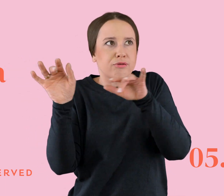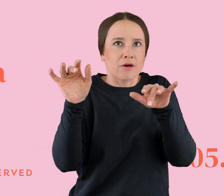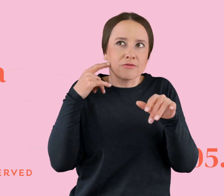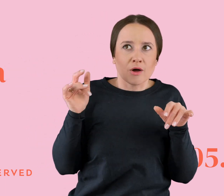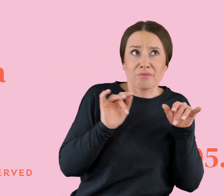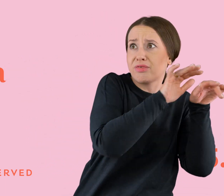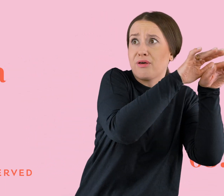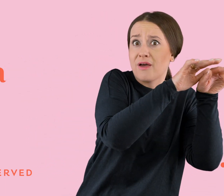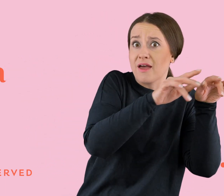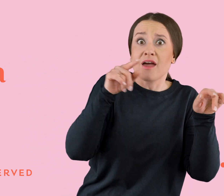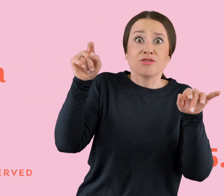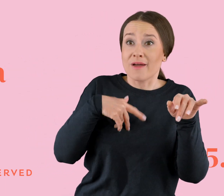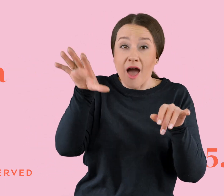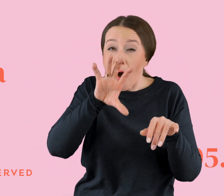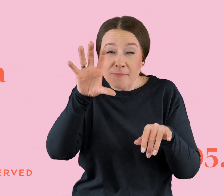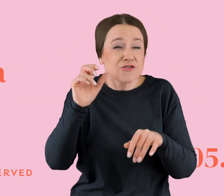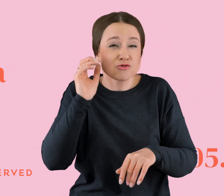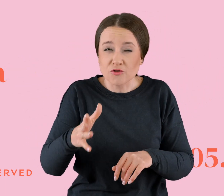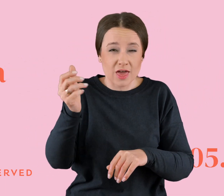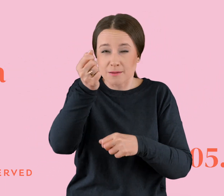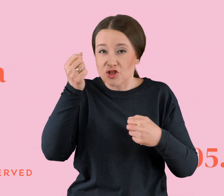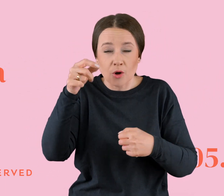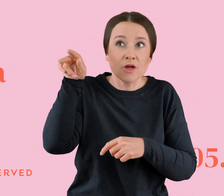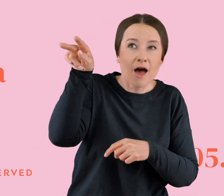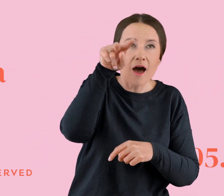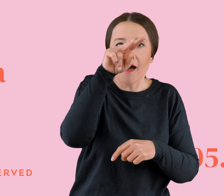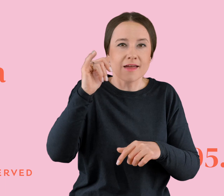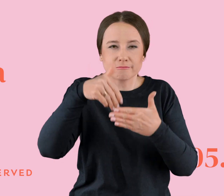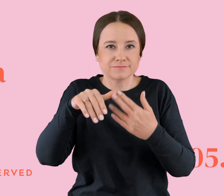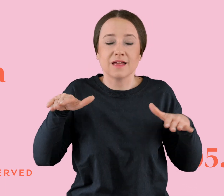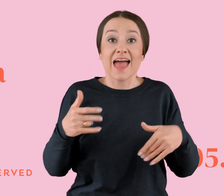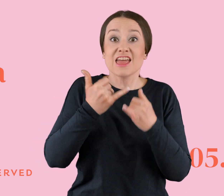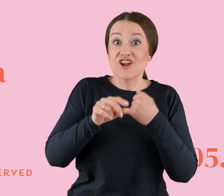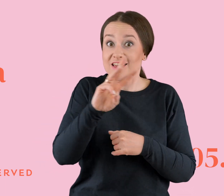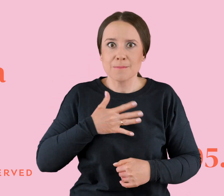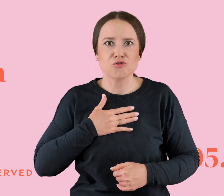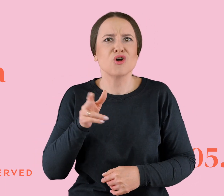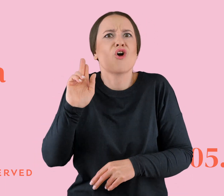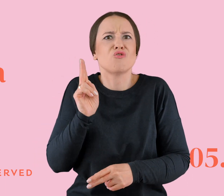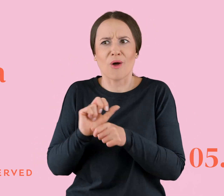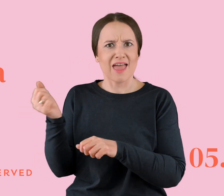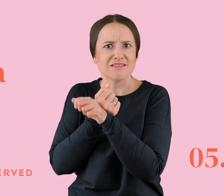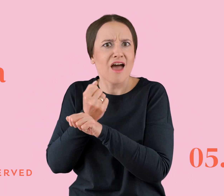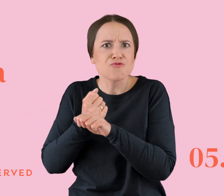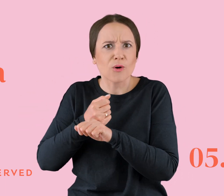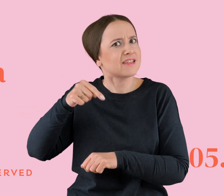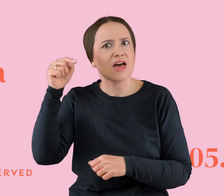Jeśli Wy poczujecie, że ktoś jest dla Was toksyną, to znaczy, że powinniście się spierdalać w podskokach. Ale czy Wy to robicie?